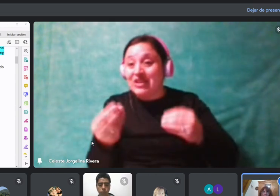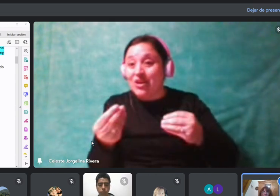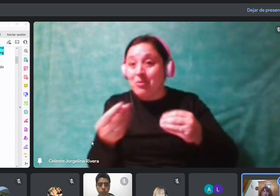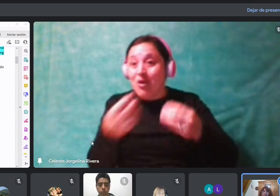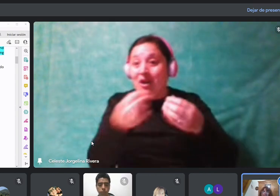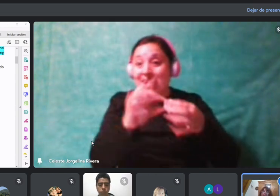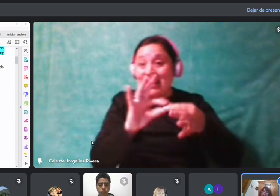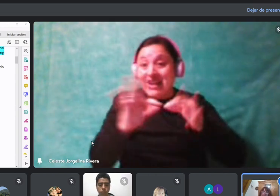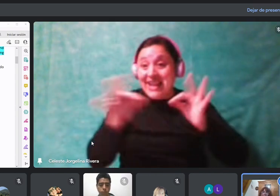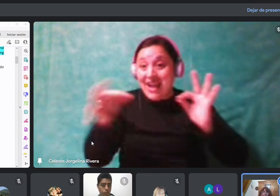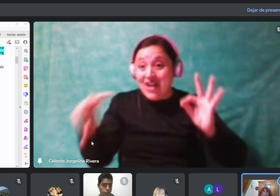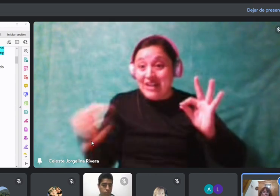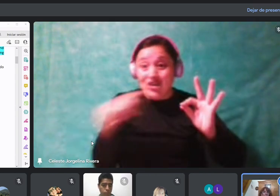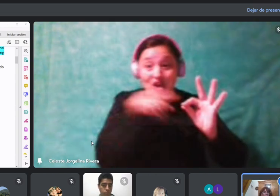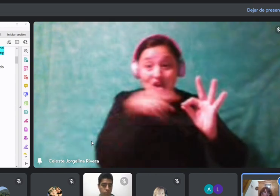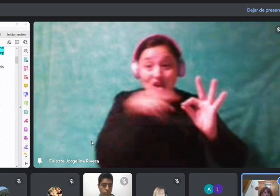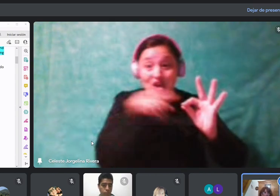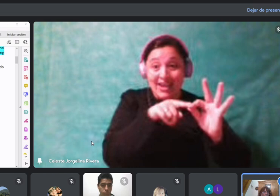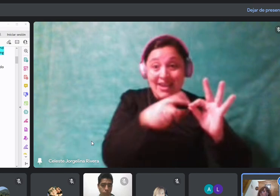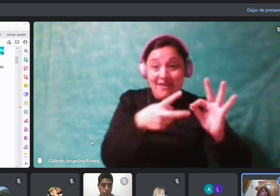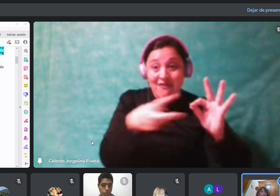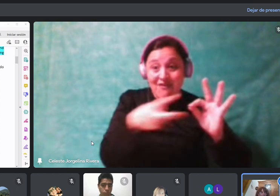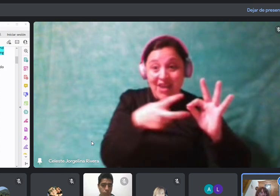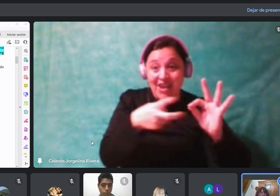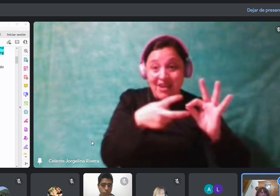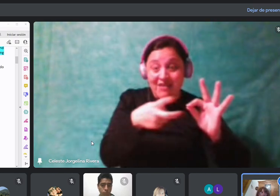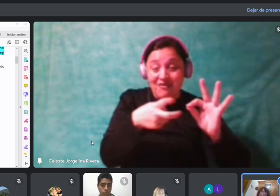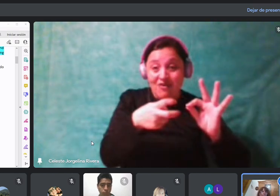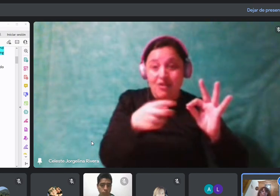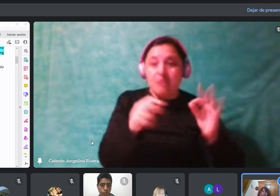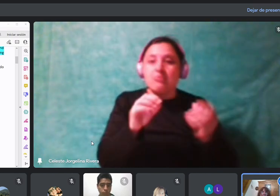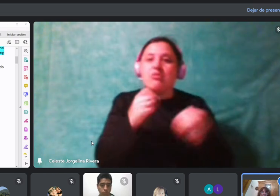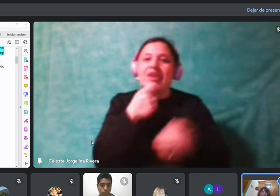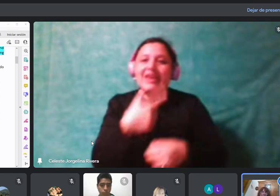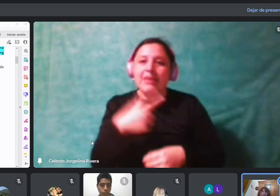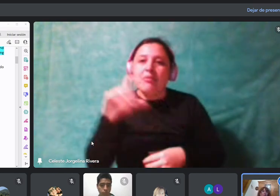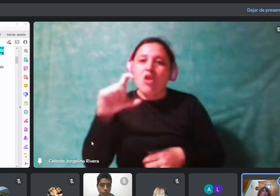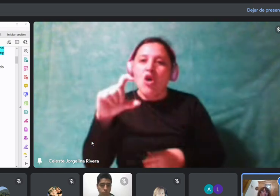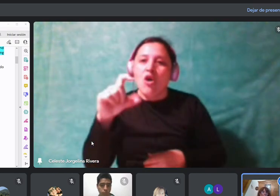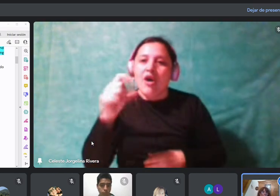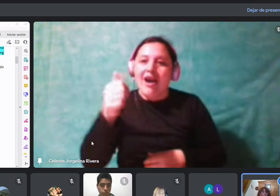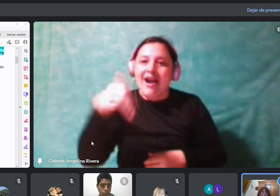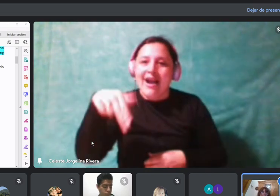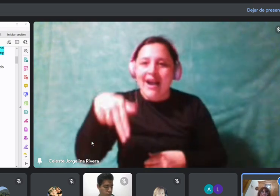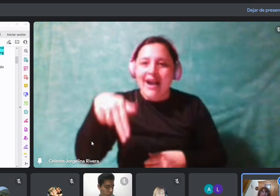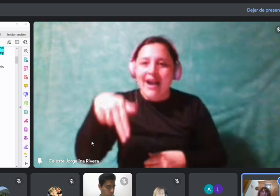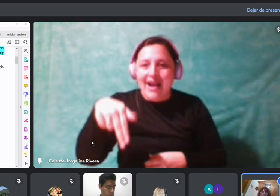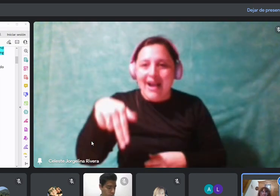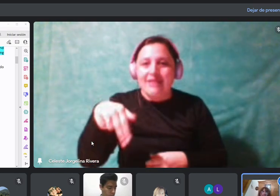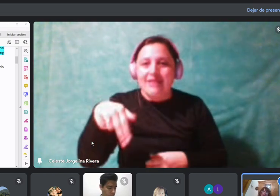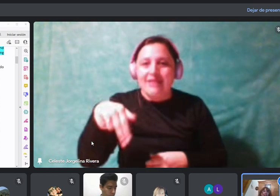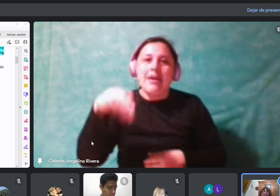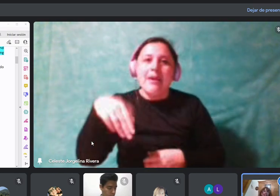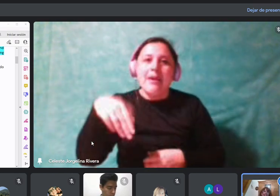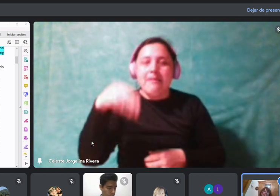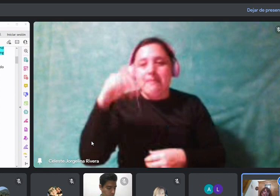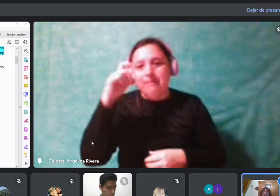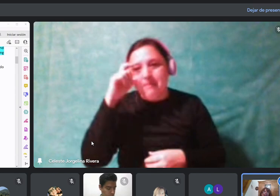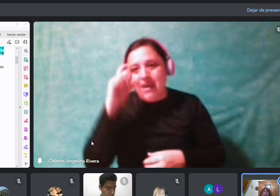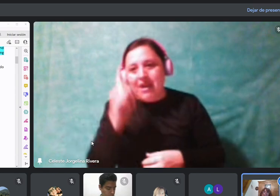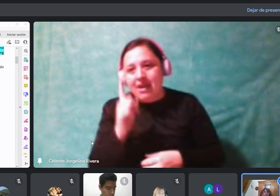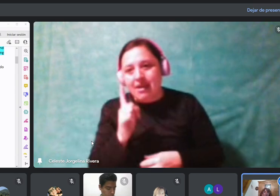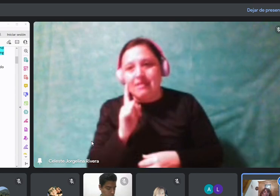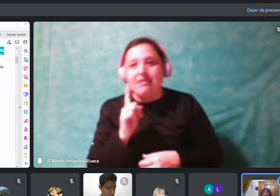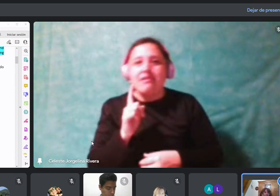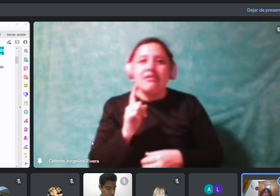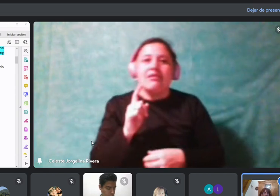Entonces, si hay un verbo modal como can, may, should, ¿sí? Quiere decir que